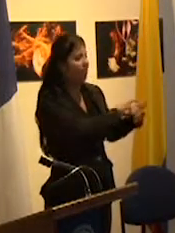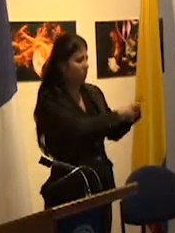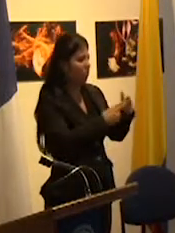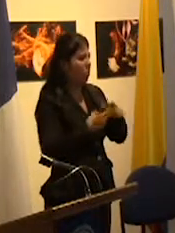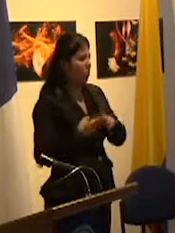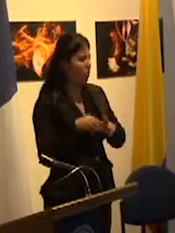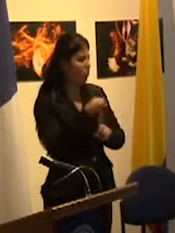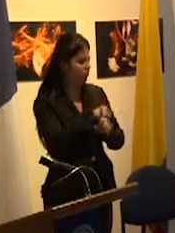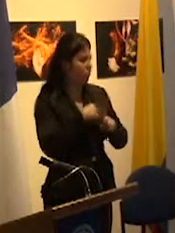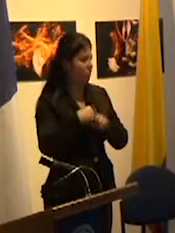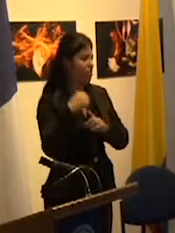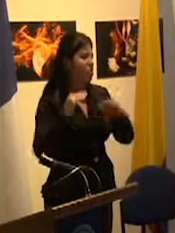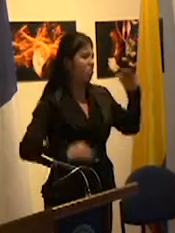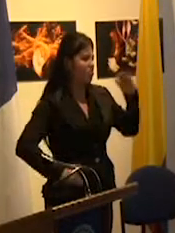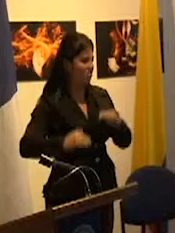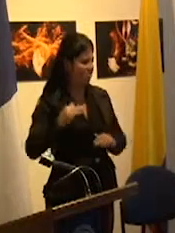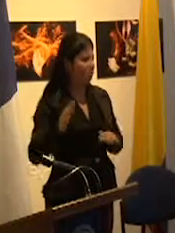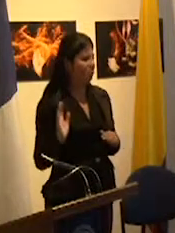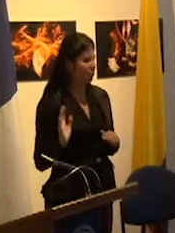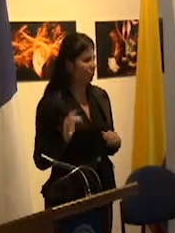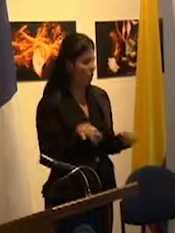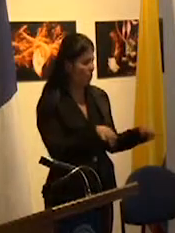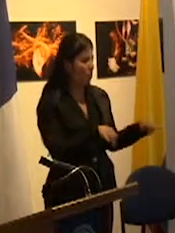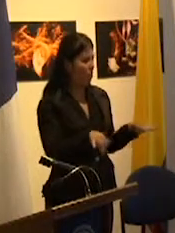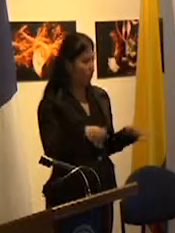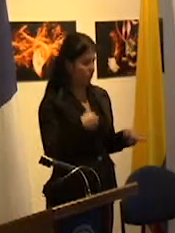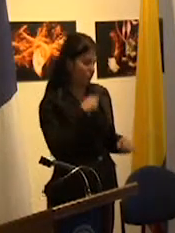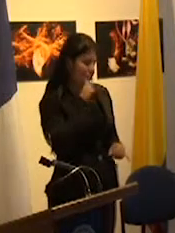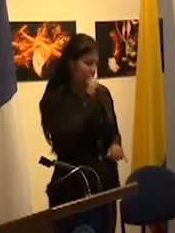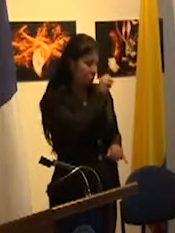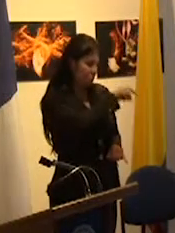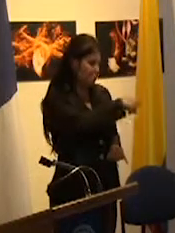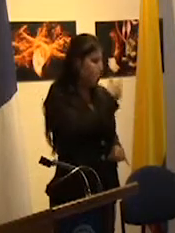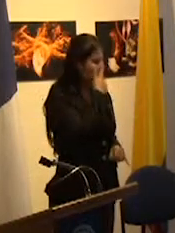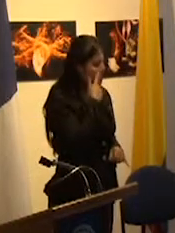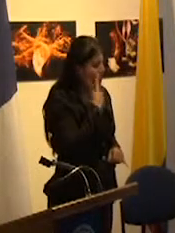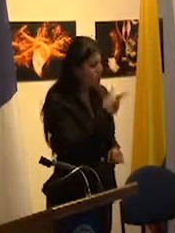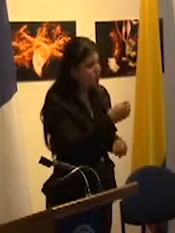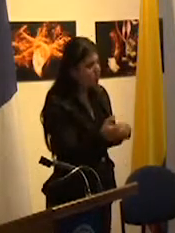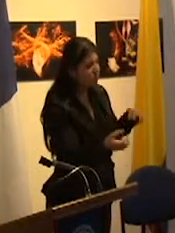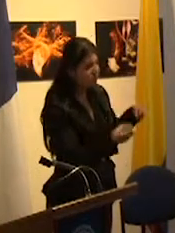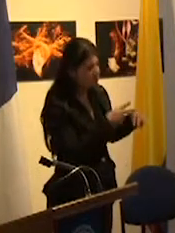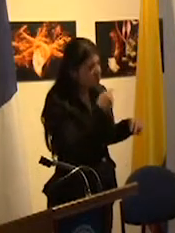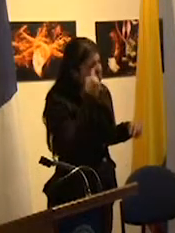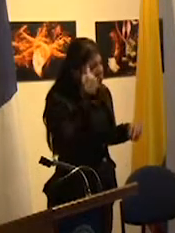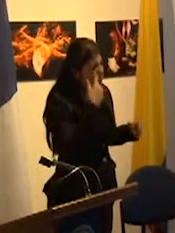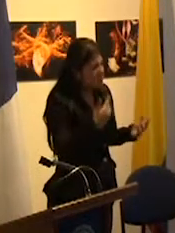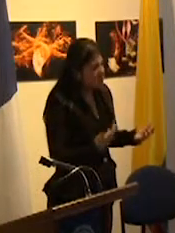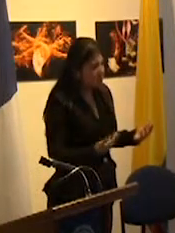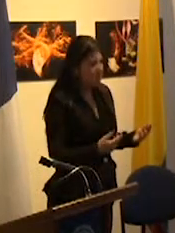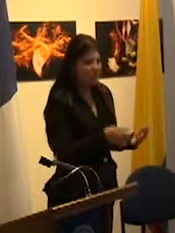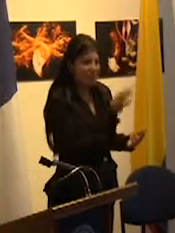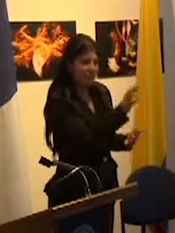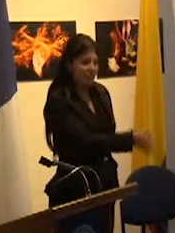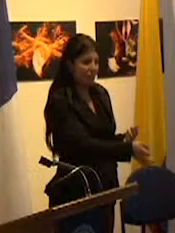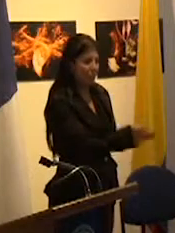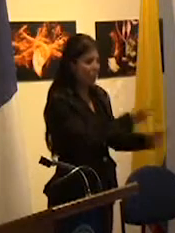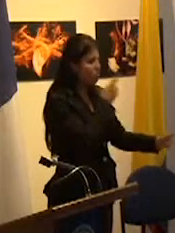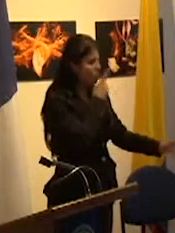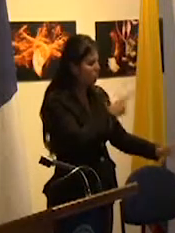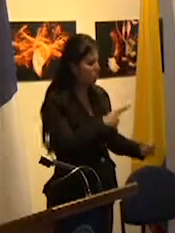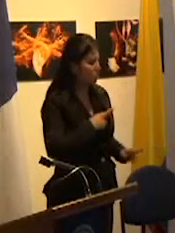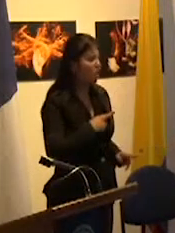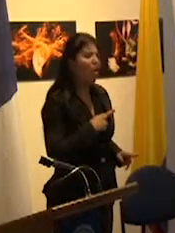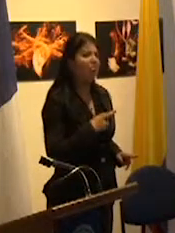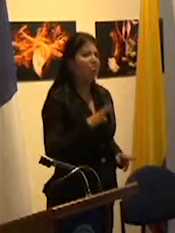desigualdades sociales si uno le pregunta a un padre cómo ve la educación seguramente la respuesta que obtiene